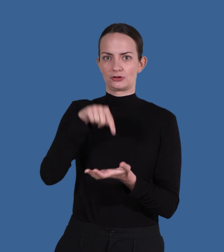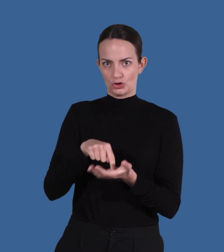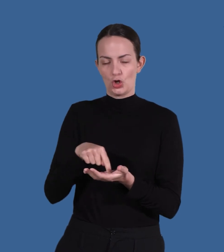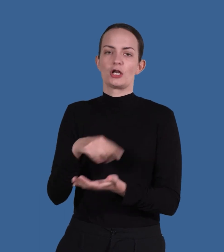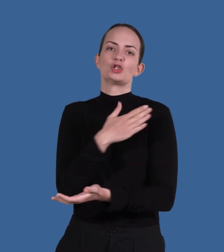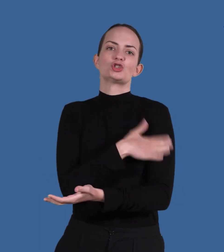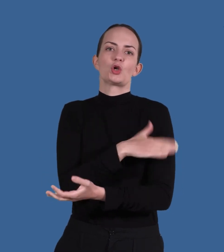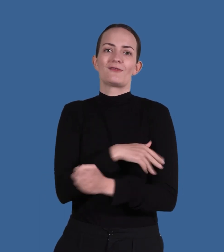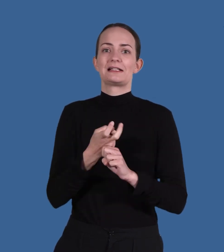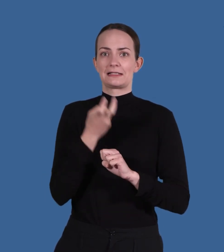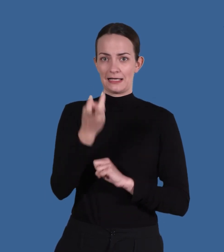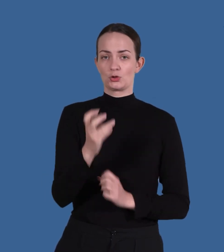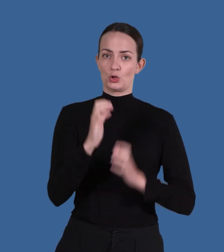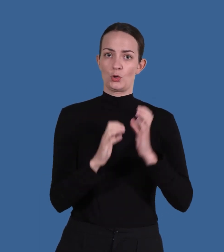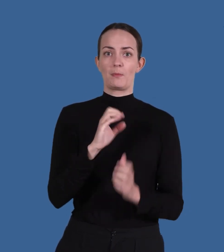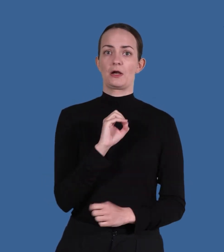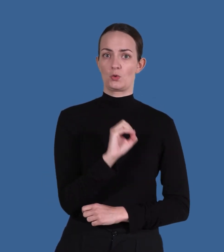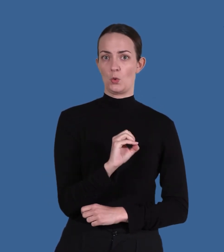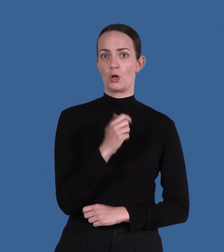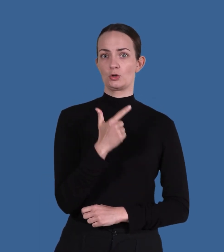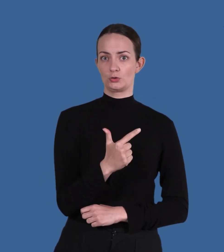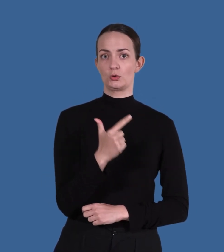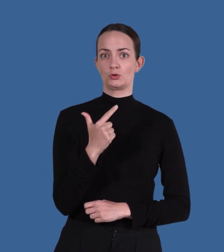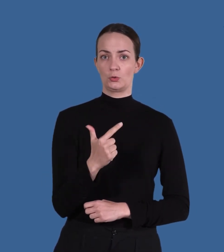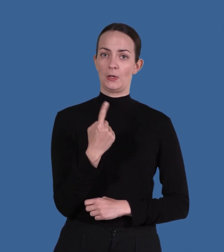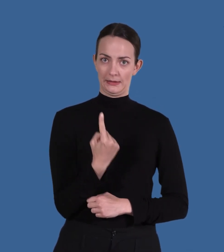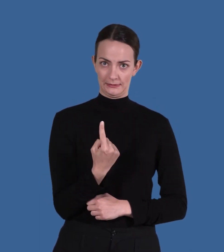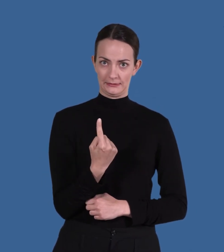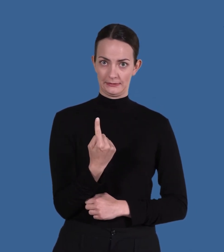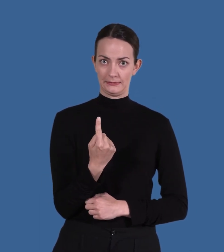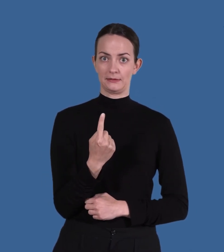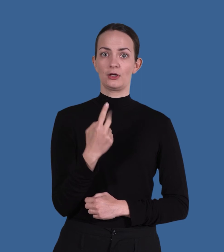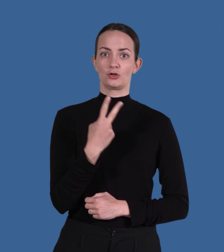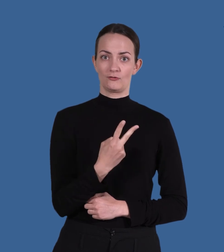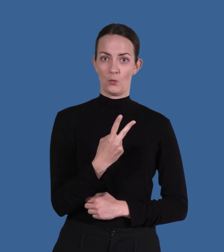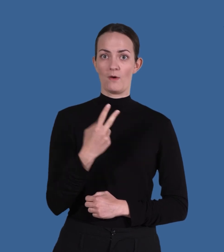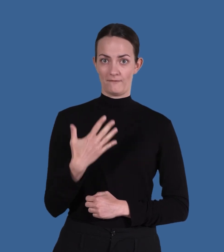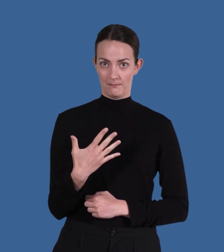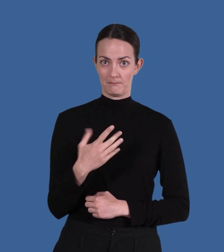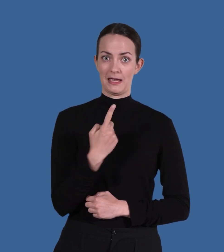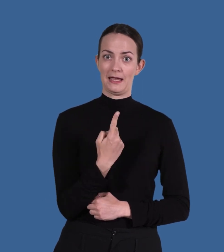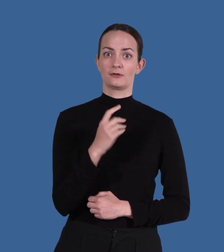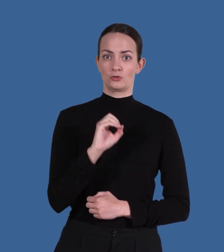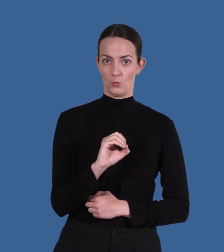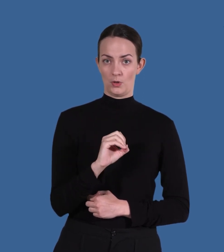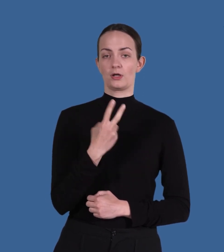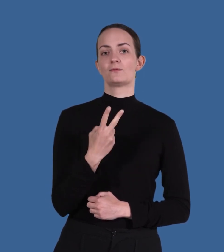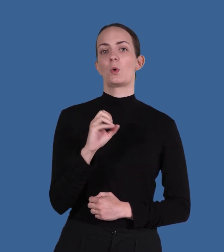Kontakta i så fall beställningscentralen för serviceresor för bedömning på 0771 25